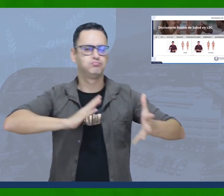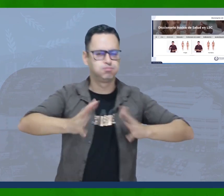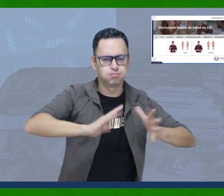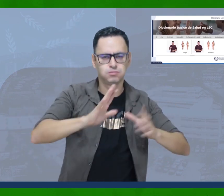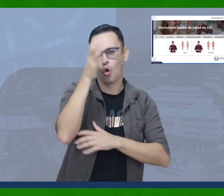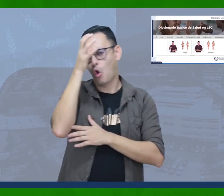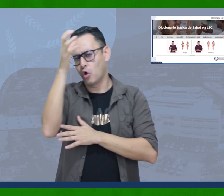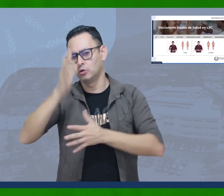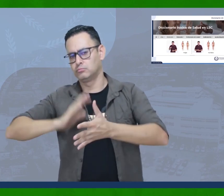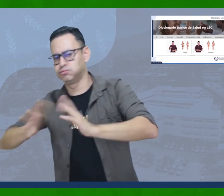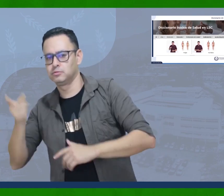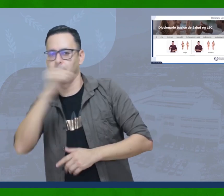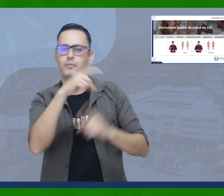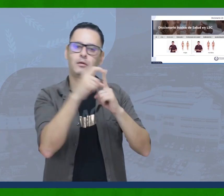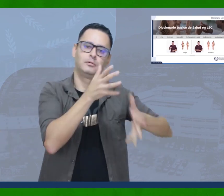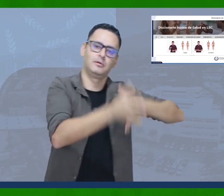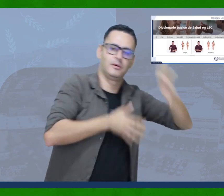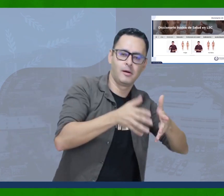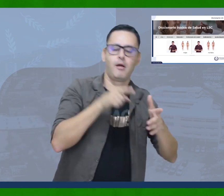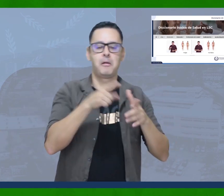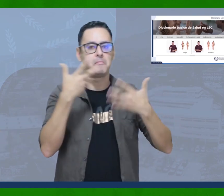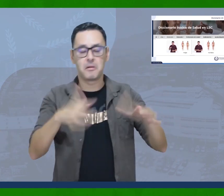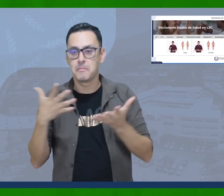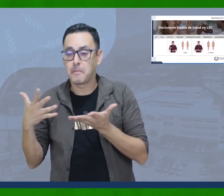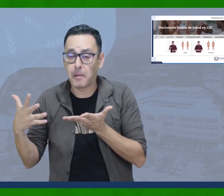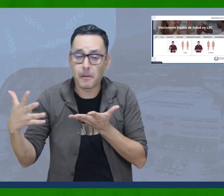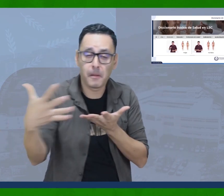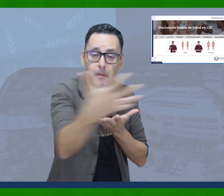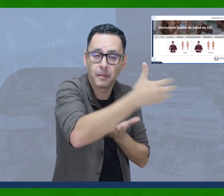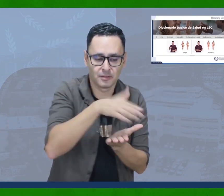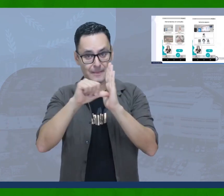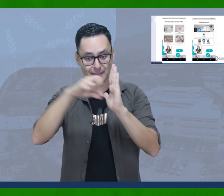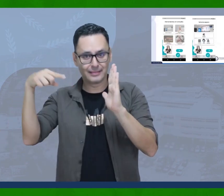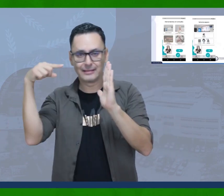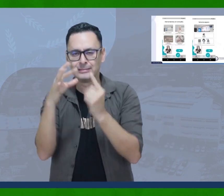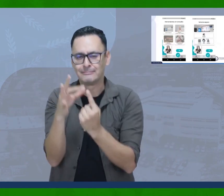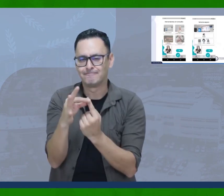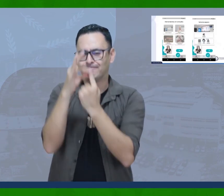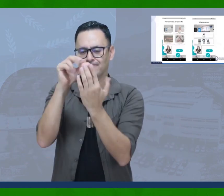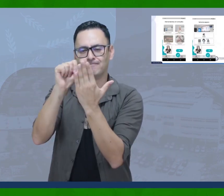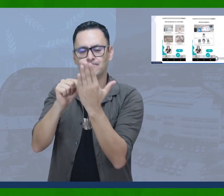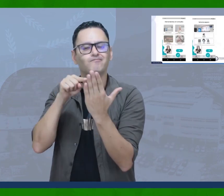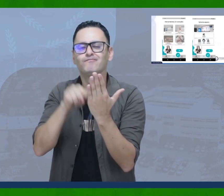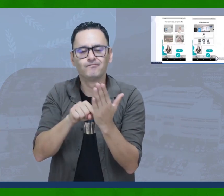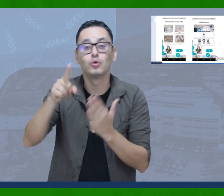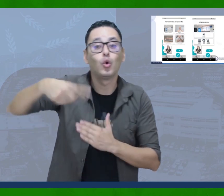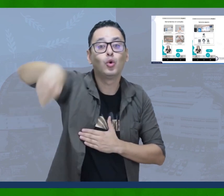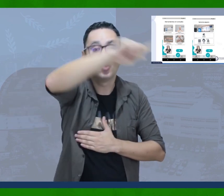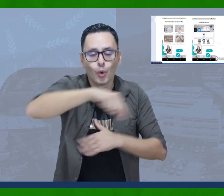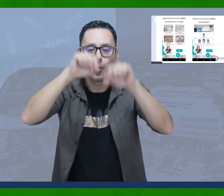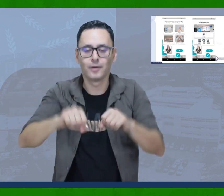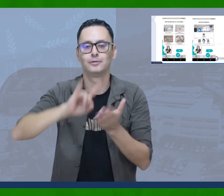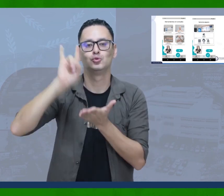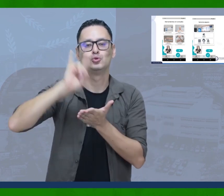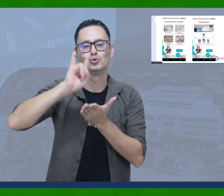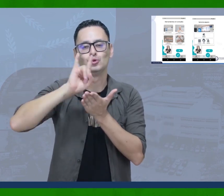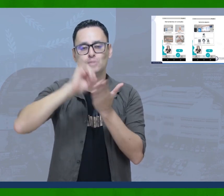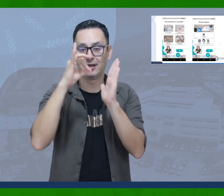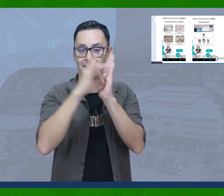150 palabras, junto con el concepto de la misma, siendo una aplicación valiosa que se puede